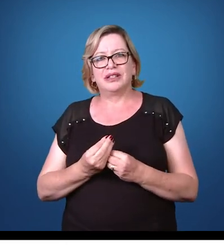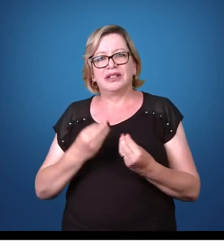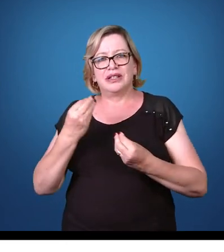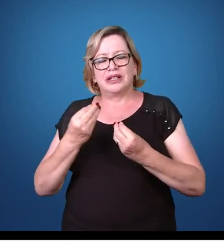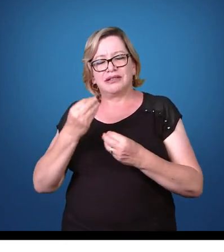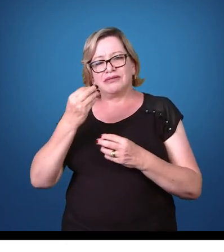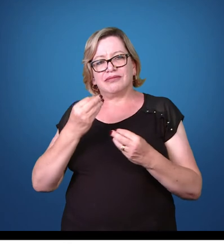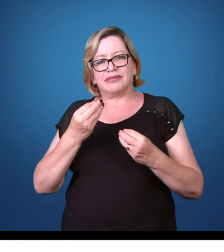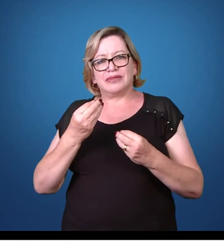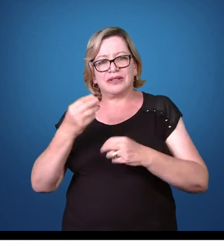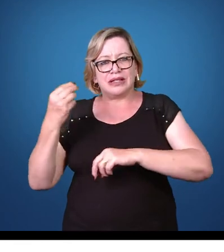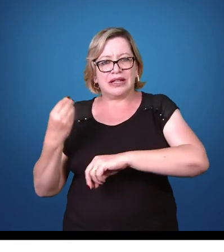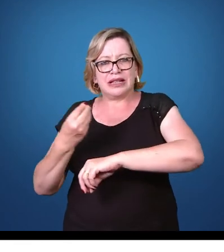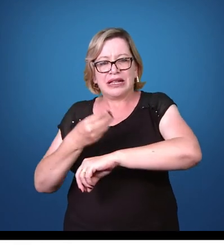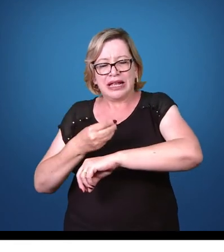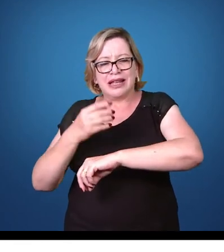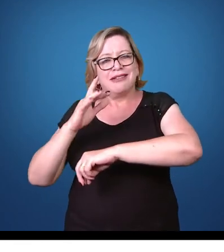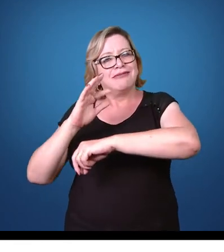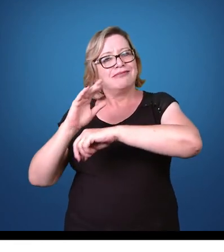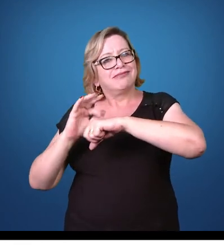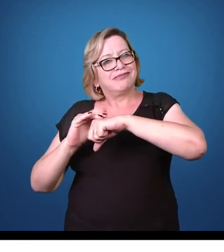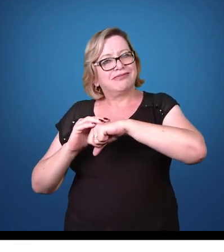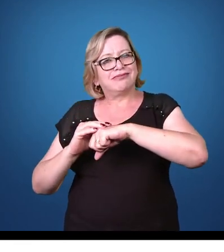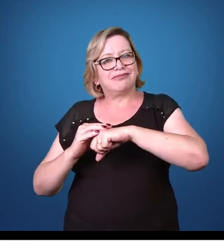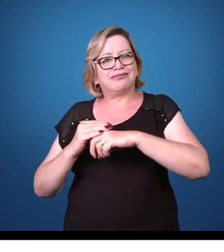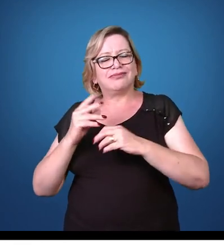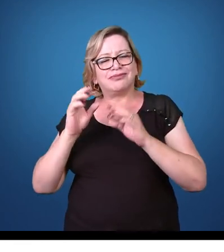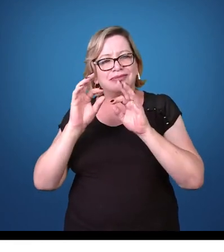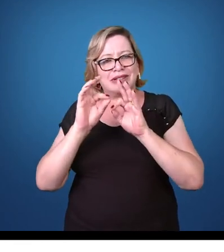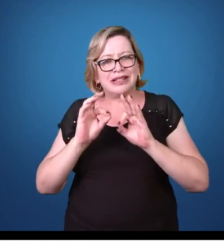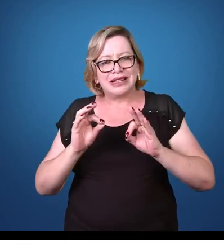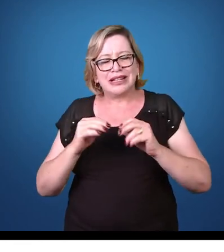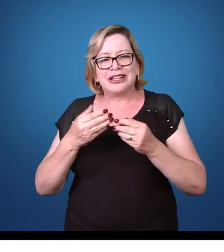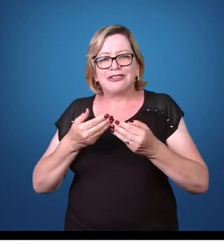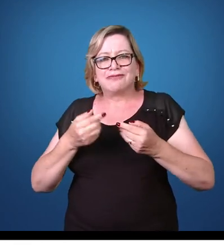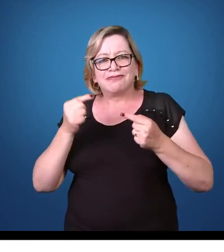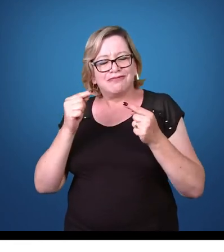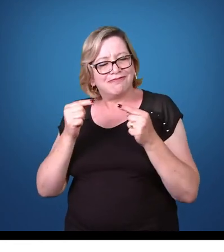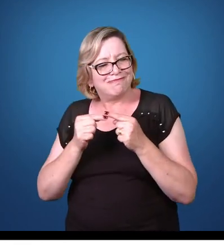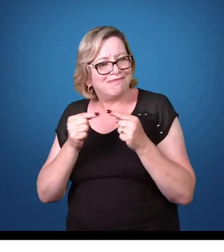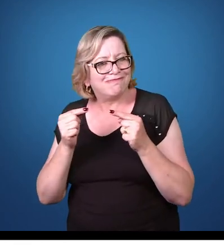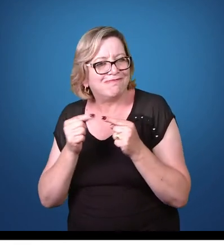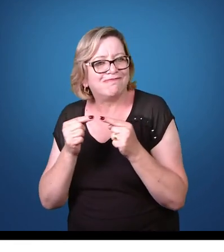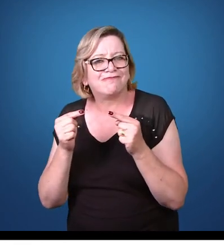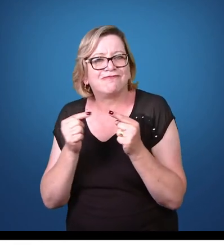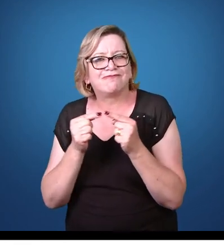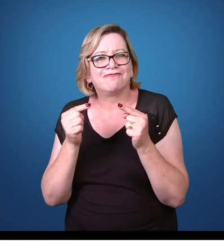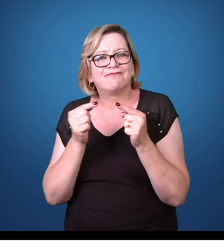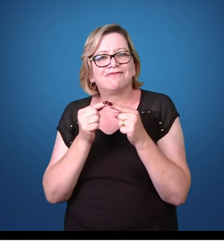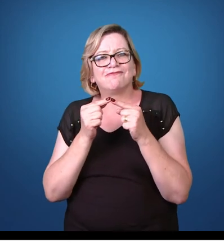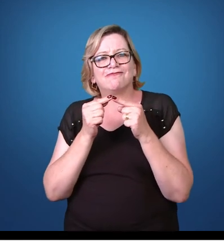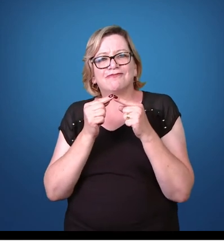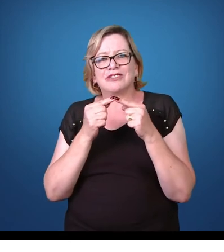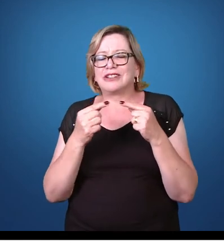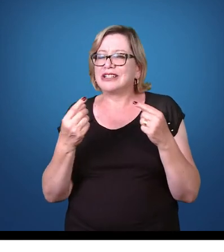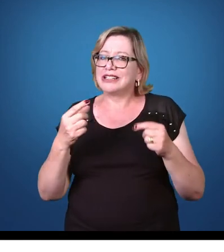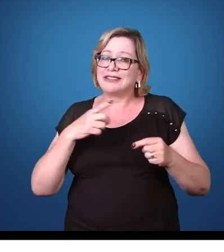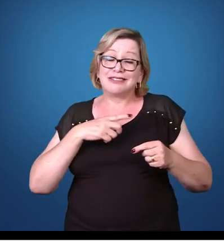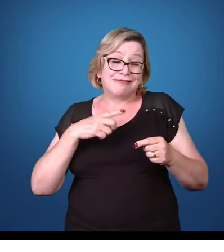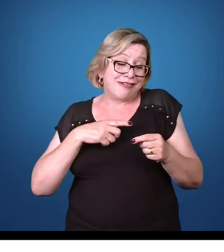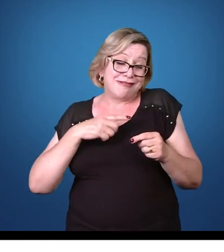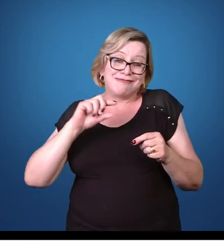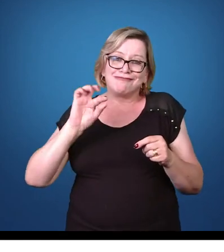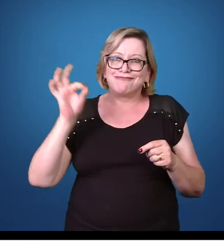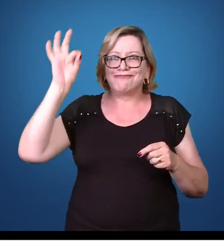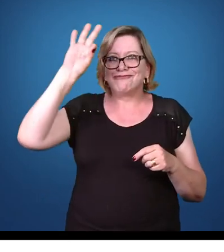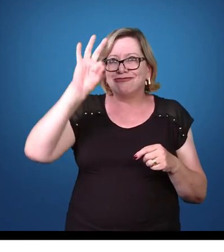humano pelo plasmódio está totalmente relacionado com a presença do vetor,